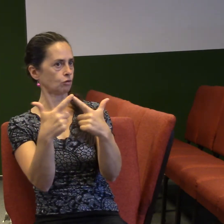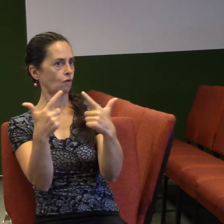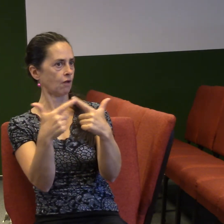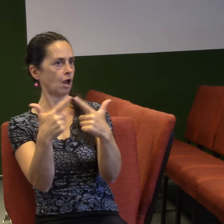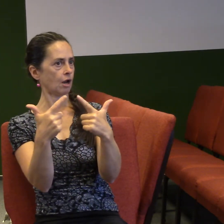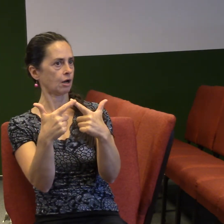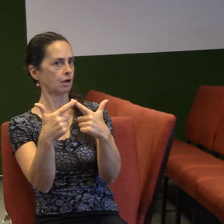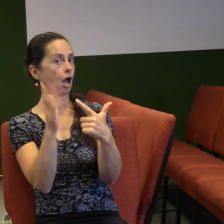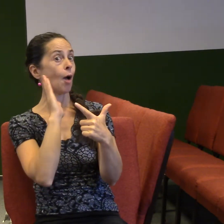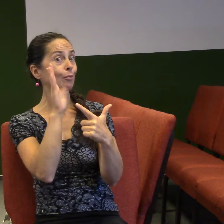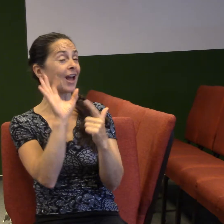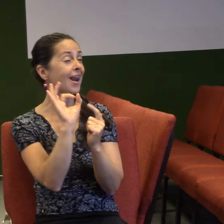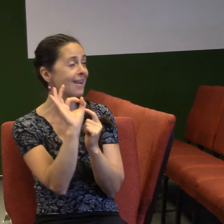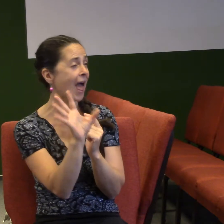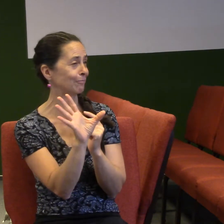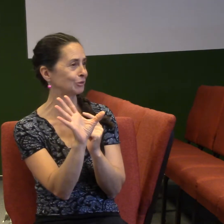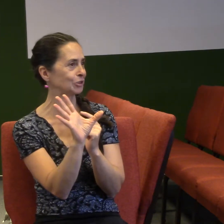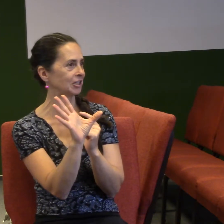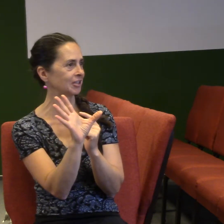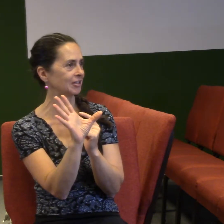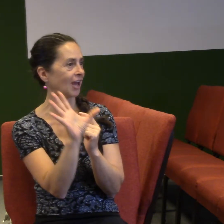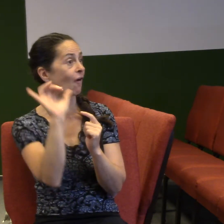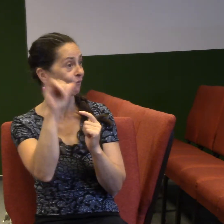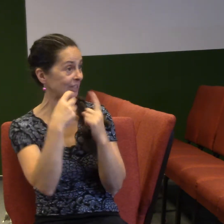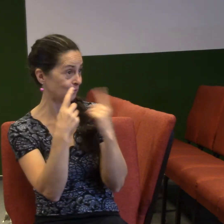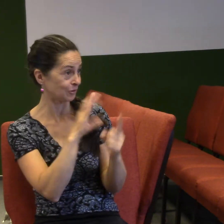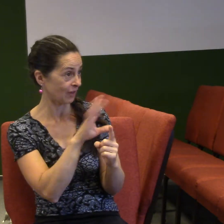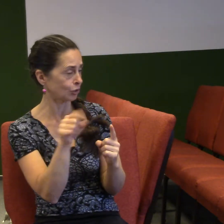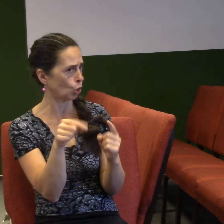bude to lepší, když on přijde, tak je to důležitá zpráva pro nás.